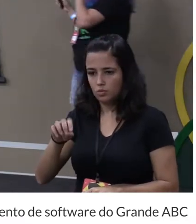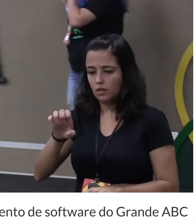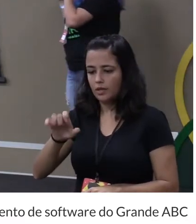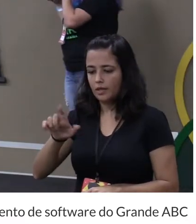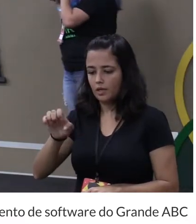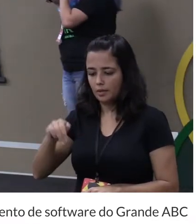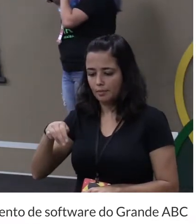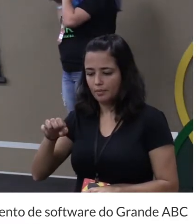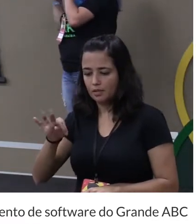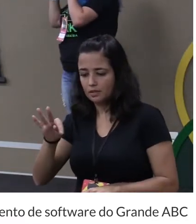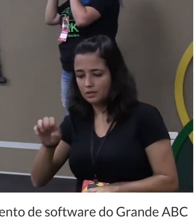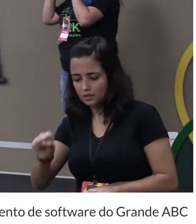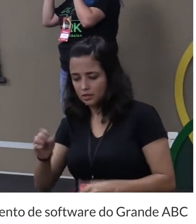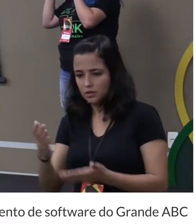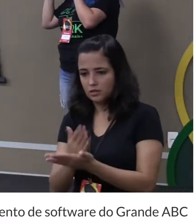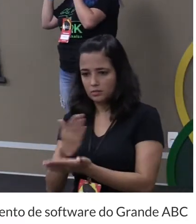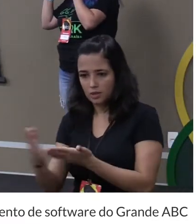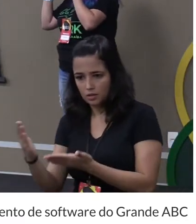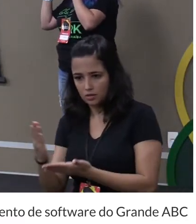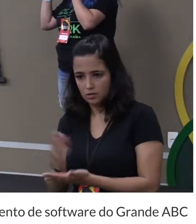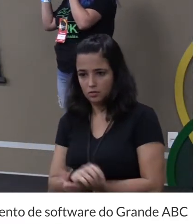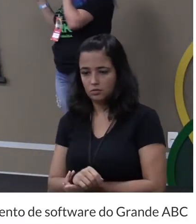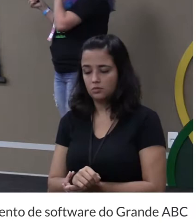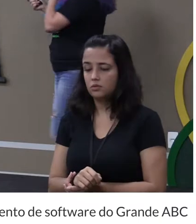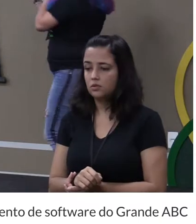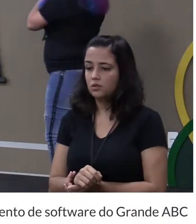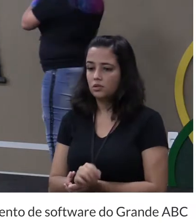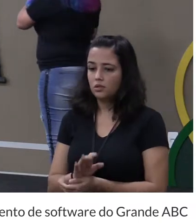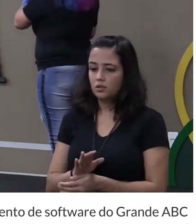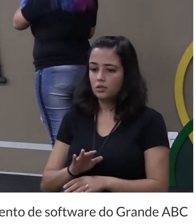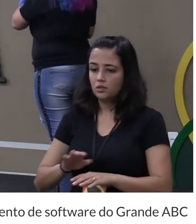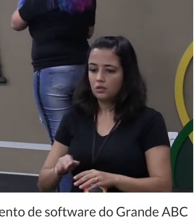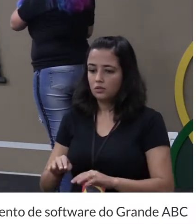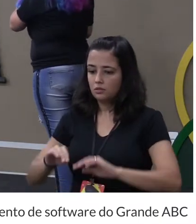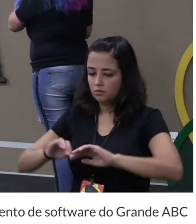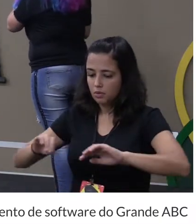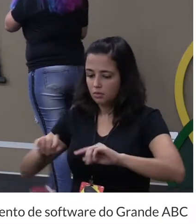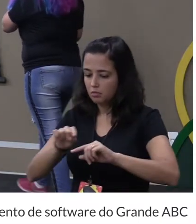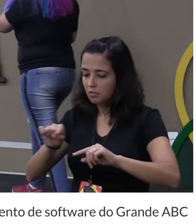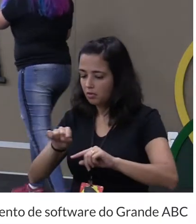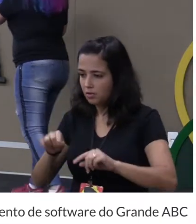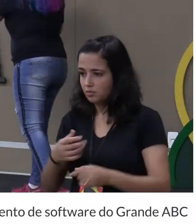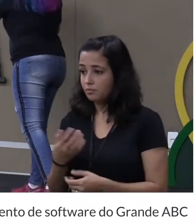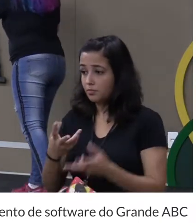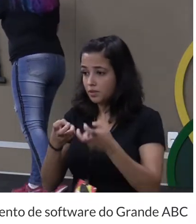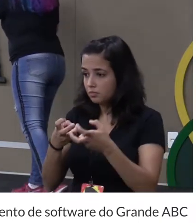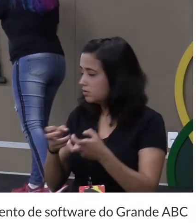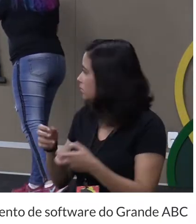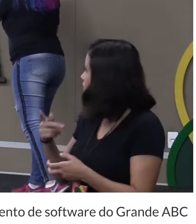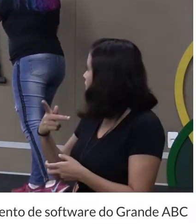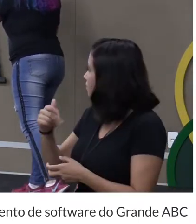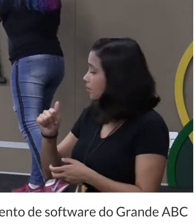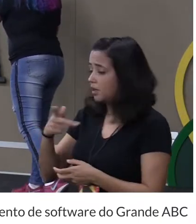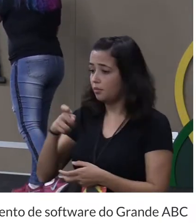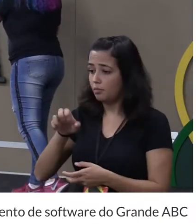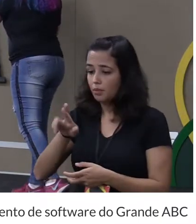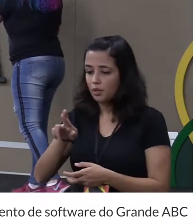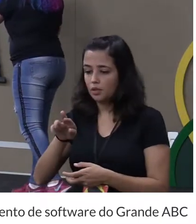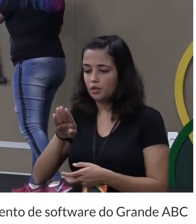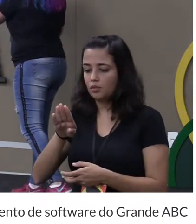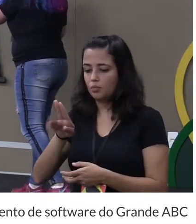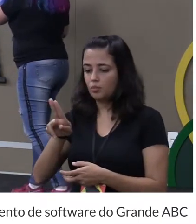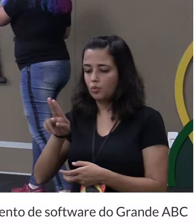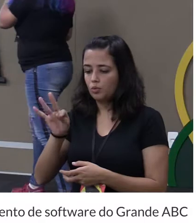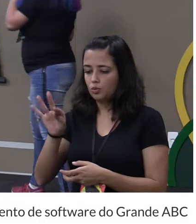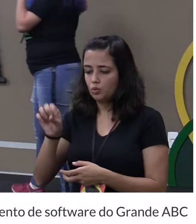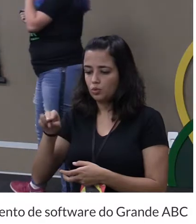Components tem que estar separado com o if o nome então só vocês verem aqui eles usam Paper Button uma tag Paper